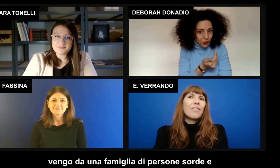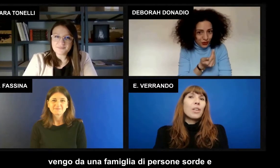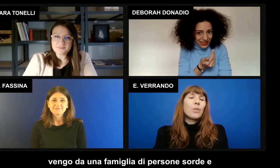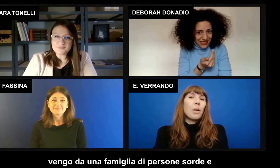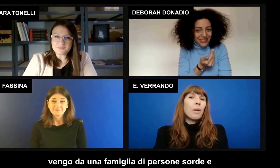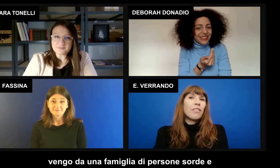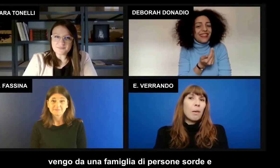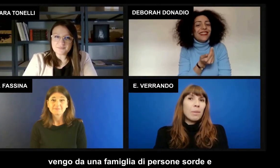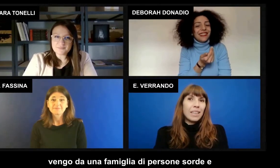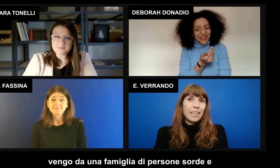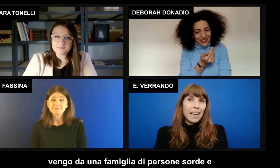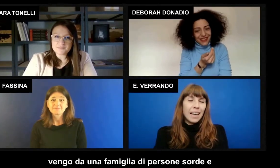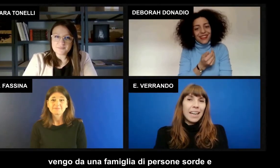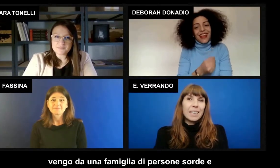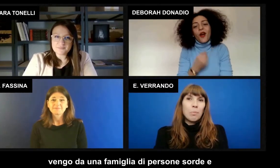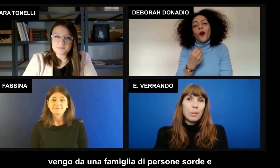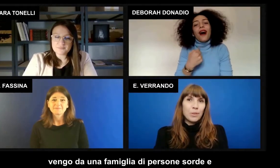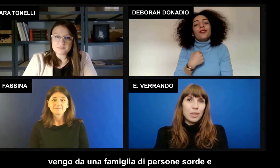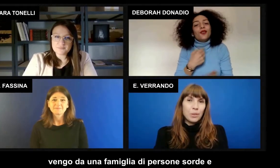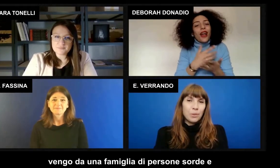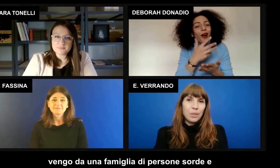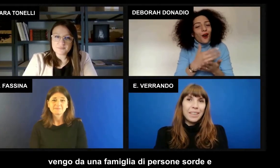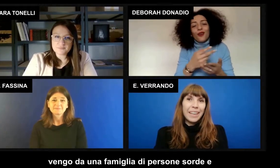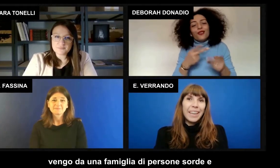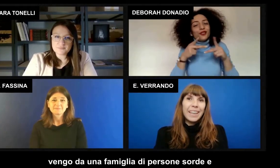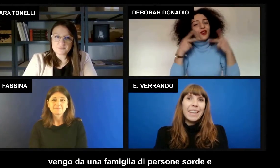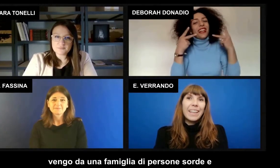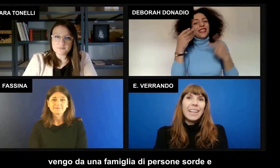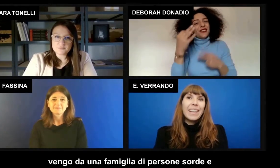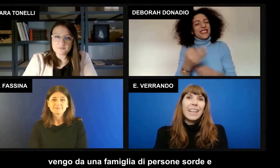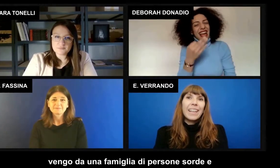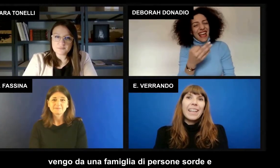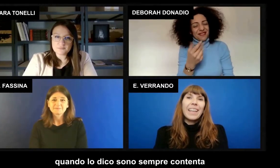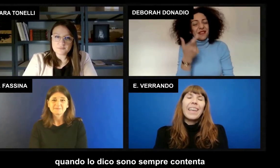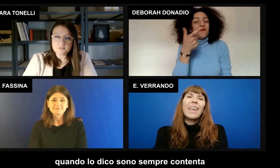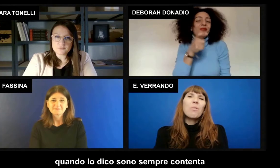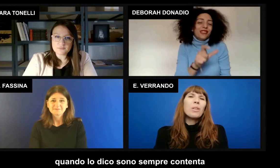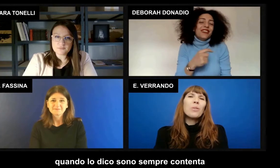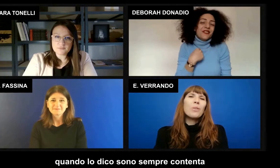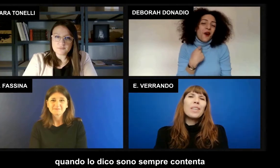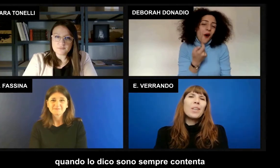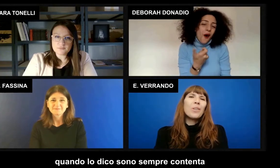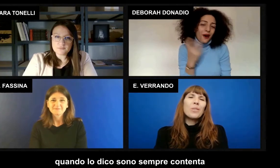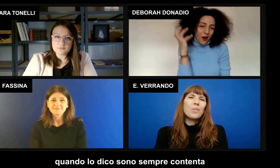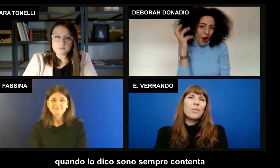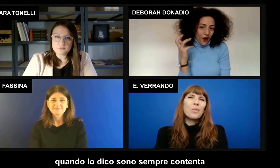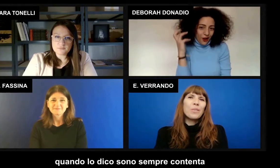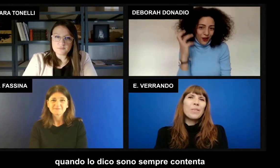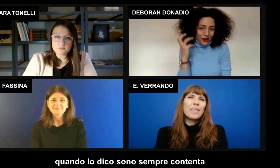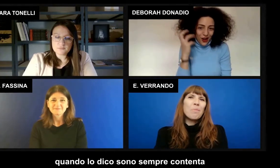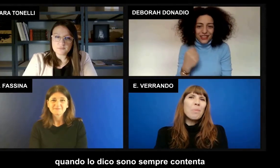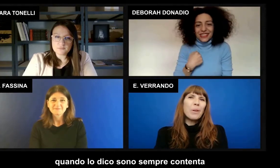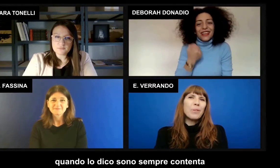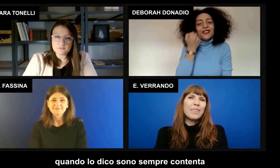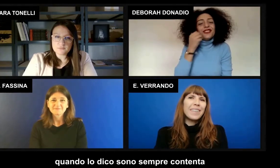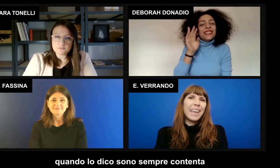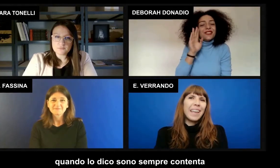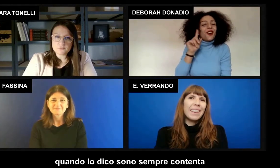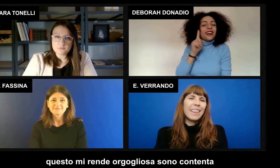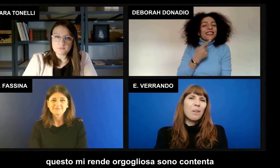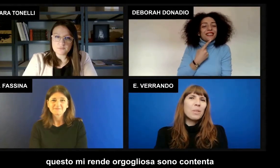Vengo da una famiglia di persone sorde e quando lo dico sono sempre